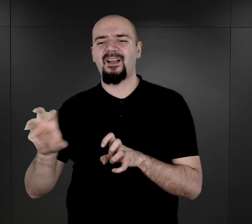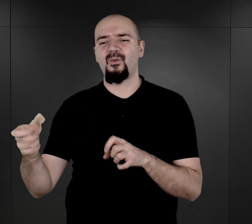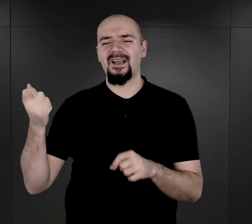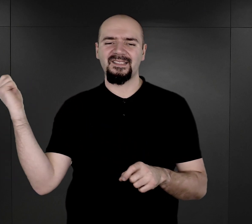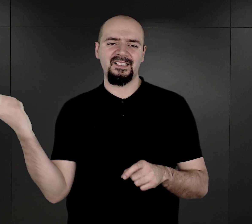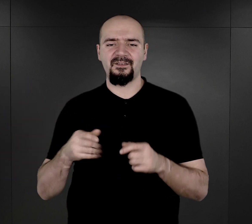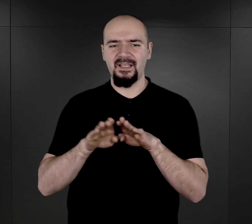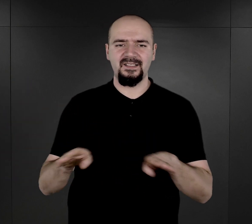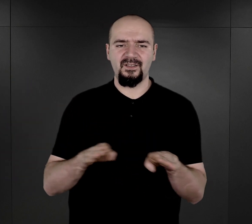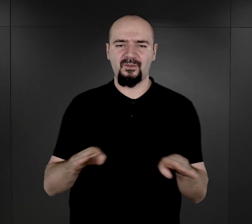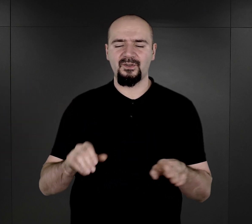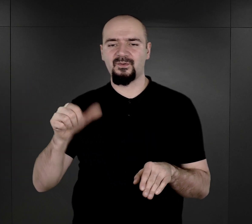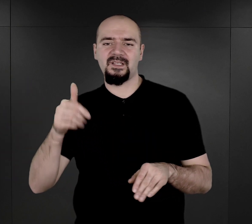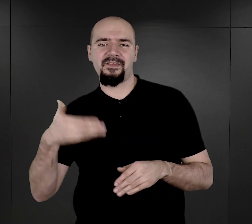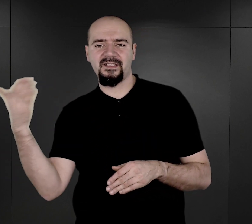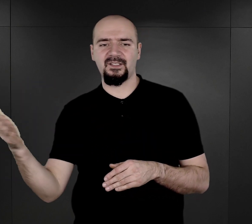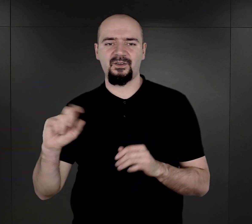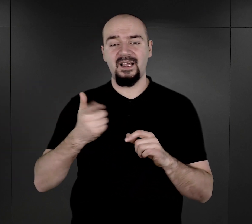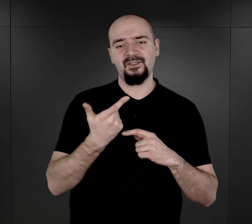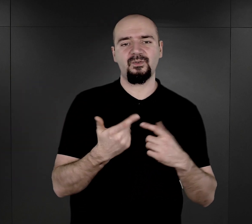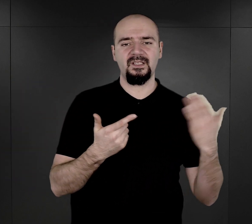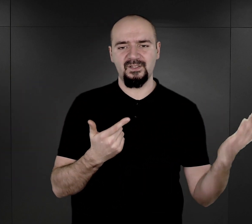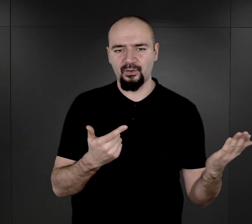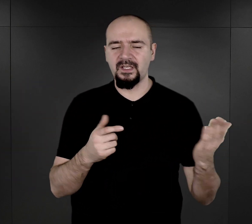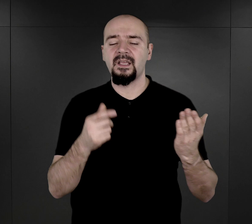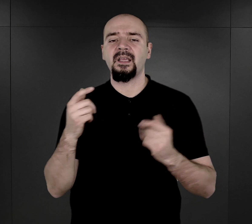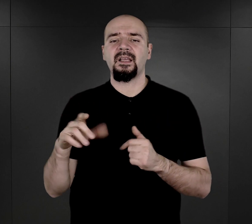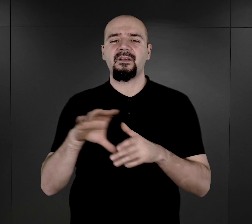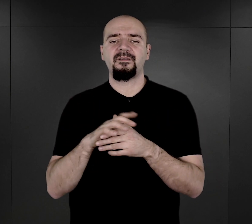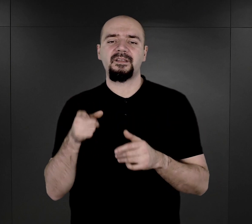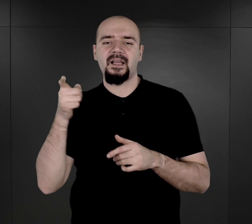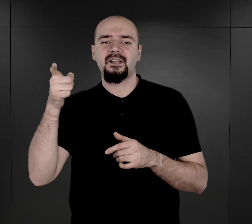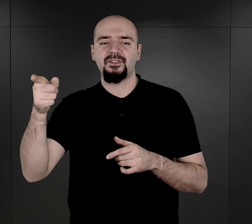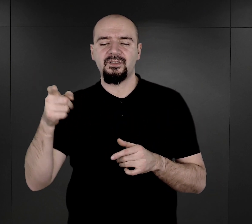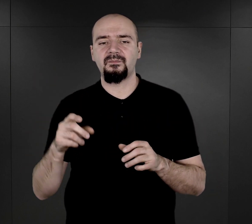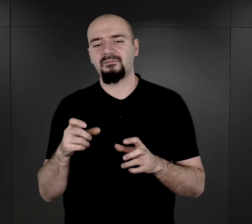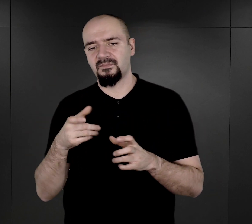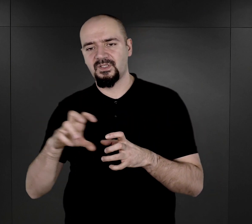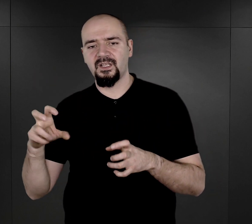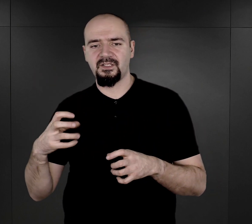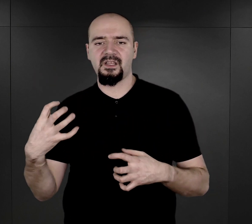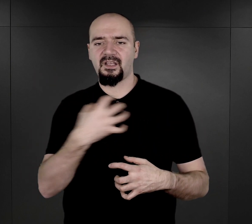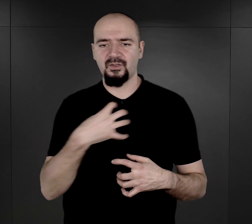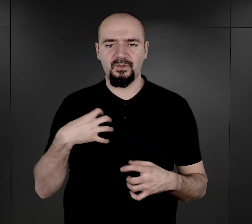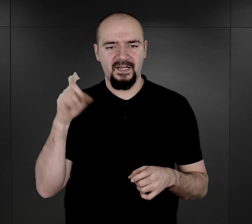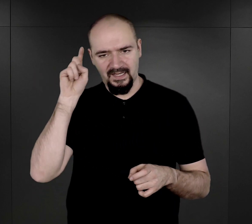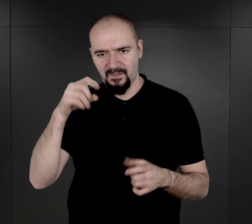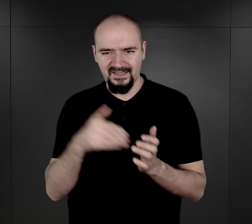z jednej strony, a z drugiej strony w dalszym ciągu gospodarka niemiecka potrzebuje rąk do pracy i chyba